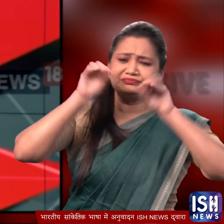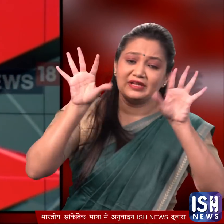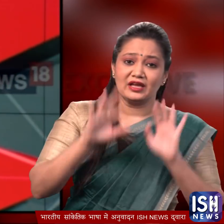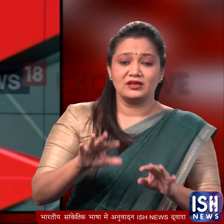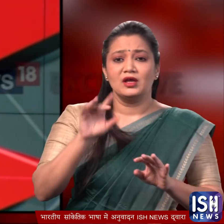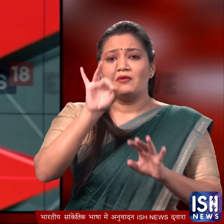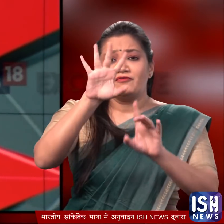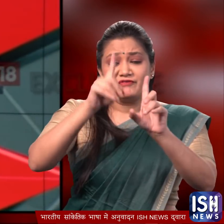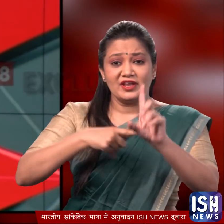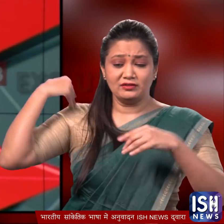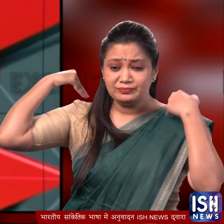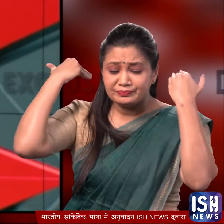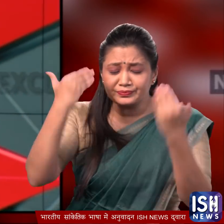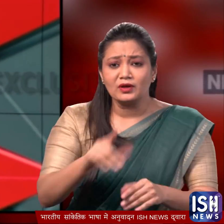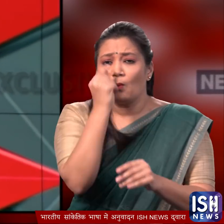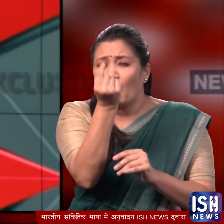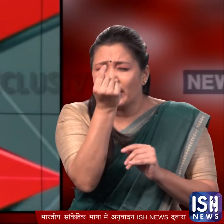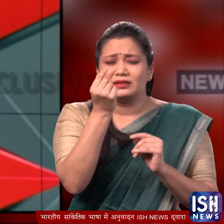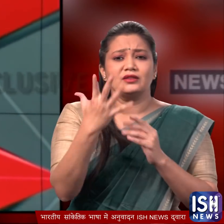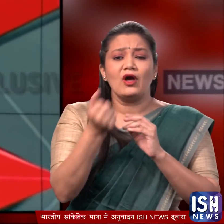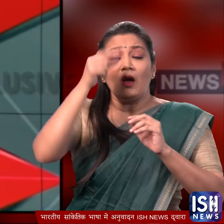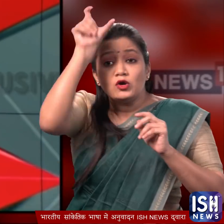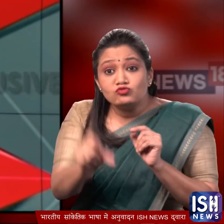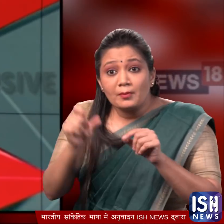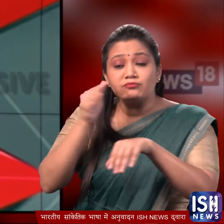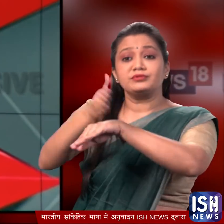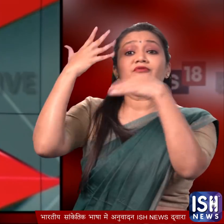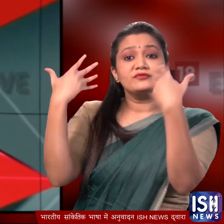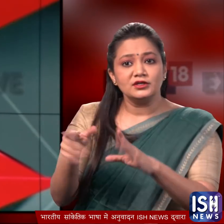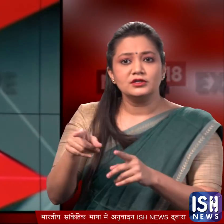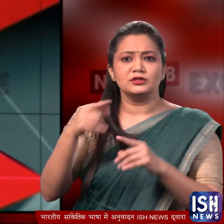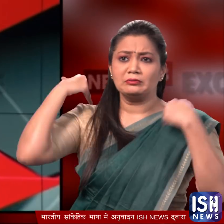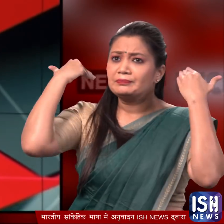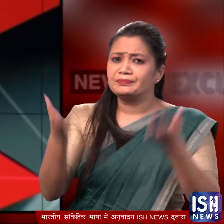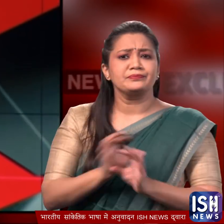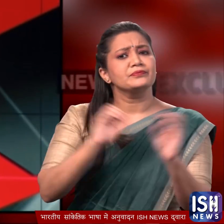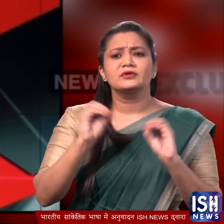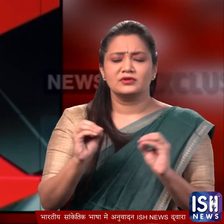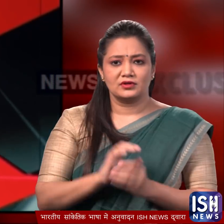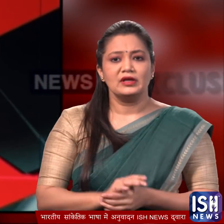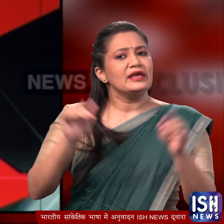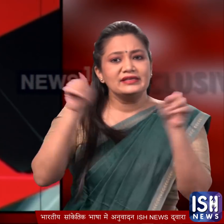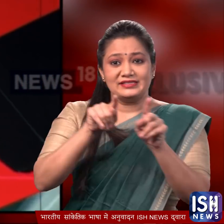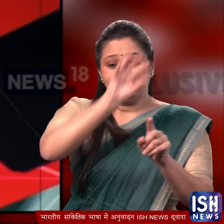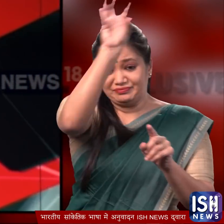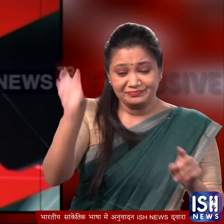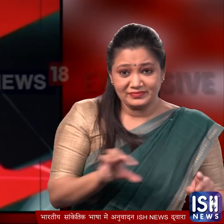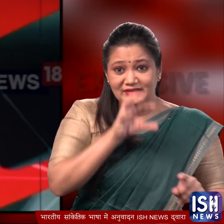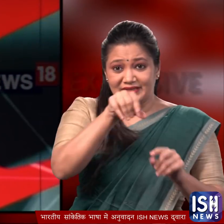लेकिन फिशले डेड़ दशक में एक भी मामला ऐसा सामने नहीं आया जब कोई इसकी चपेट में आयो इस बार भी देश के जिन दस